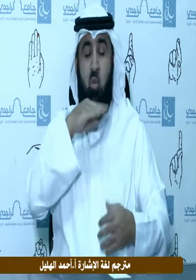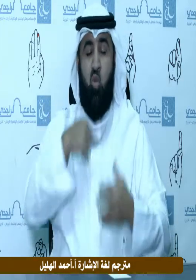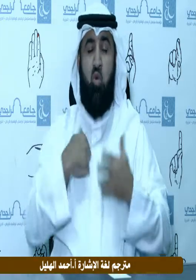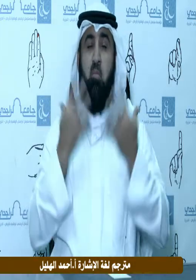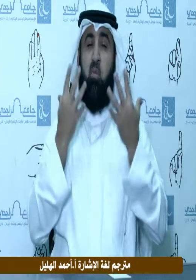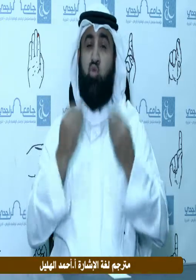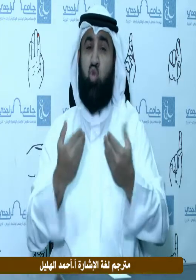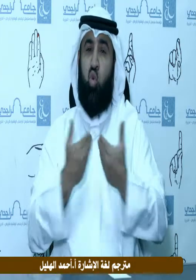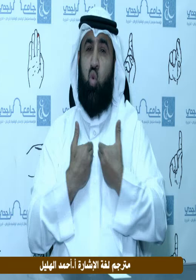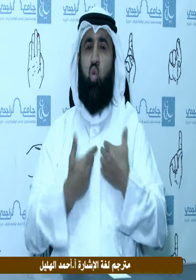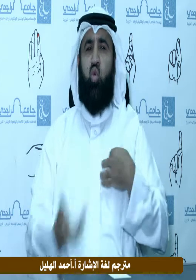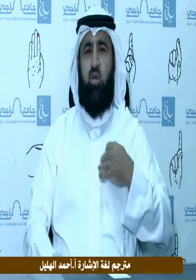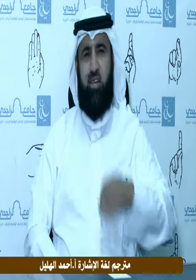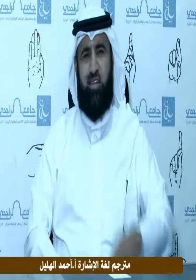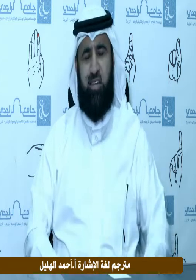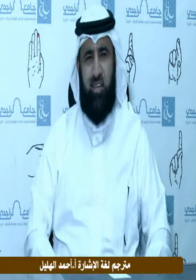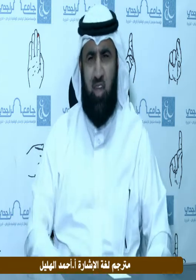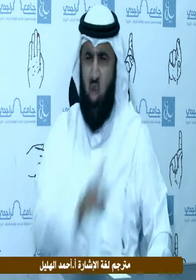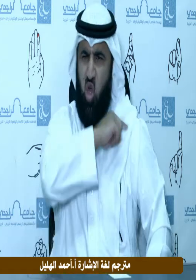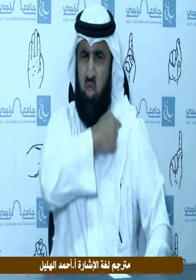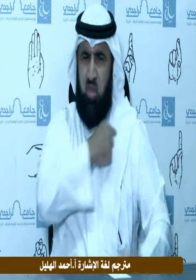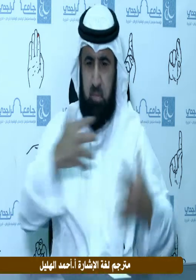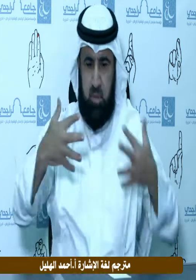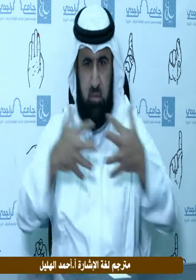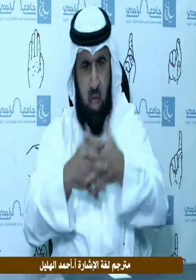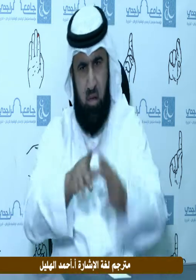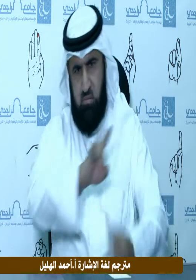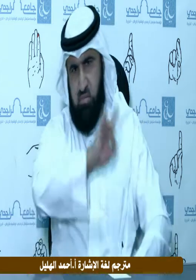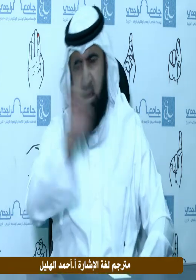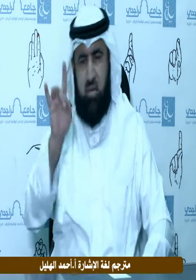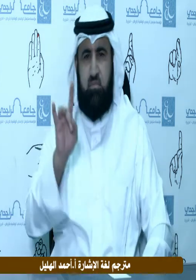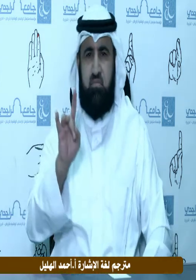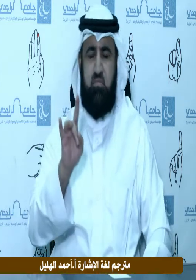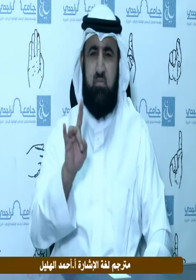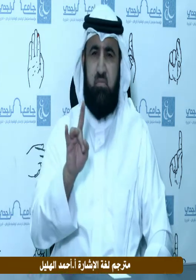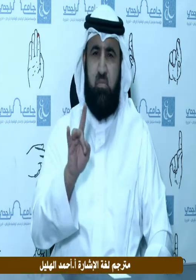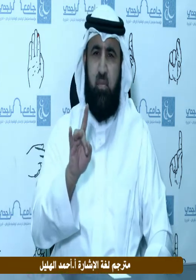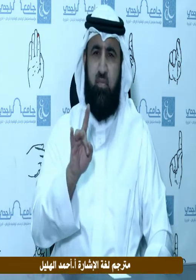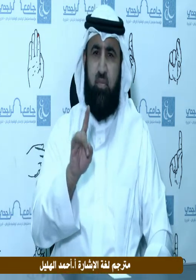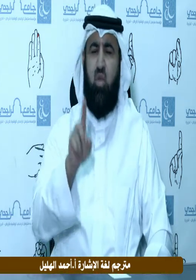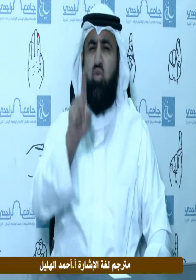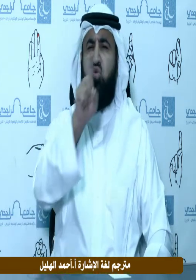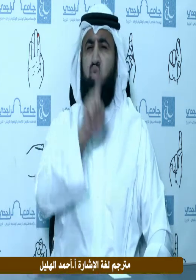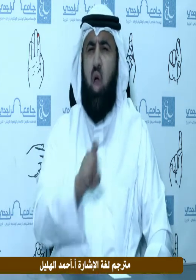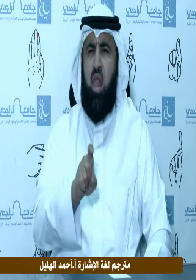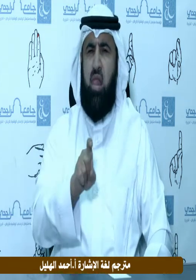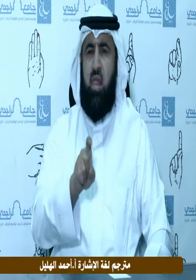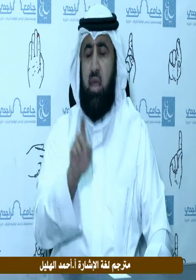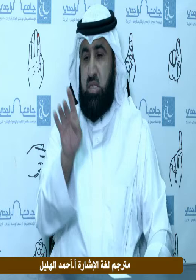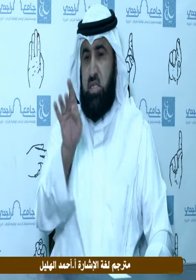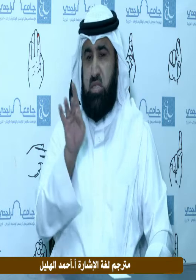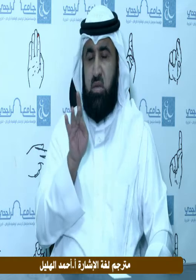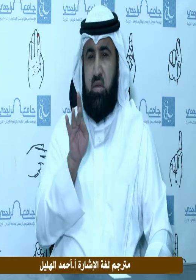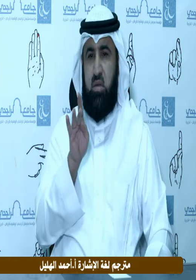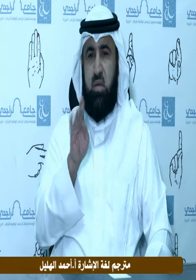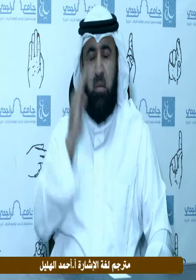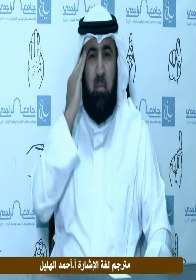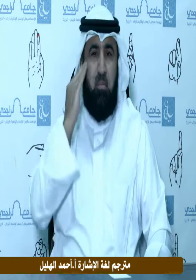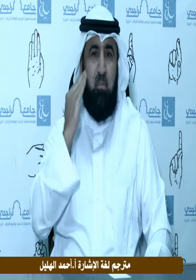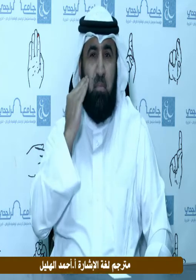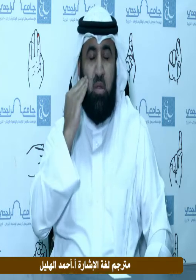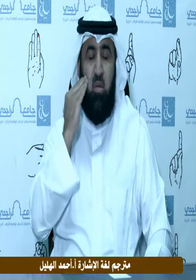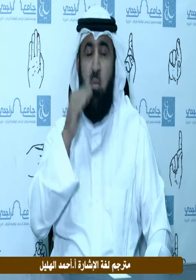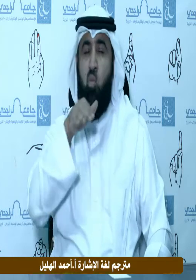تعاونوا على الإثم والعدوان عباد الله أتعلمون ما كيف تم زواج فاطمة بنت